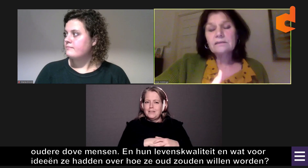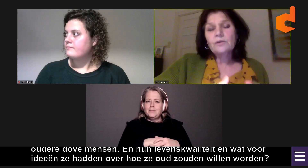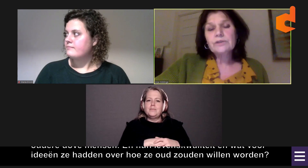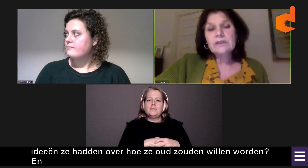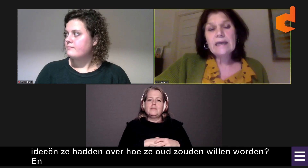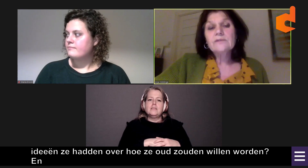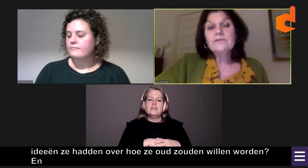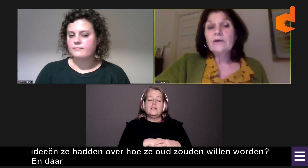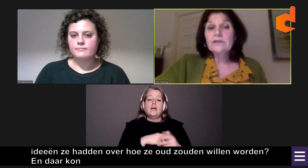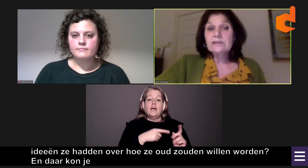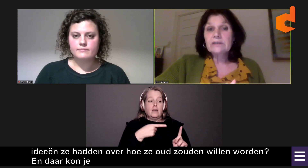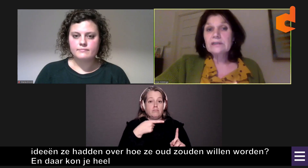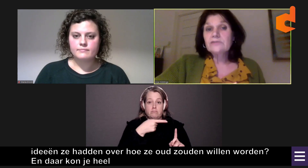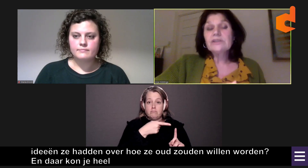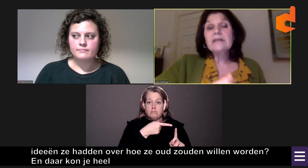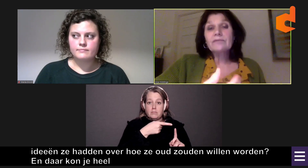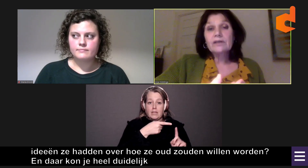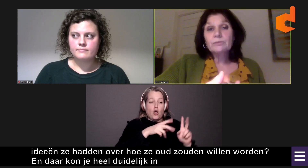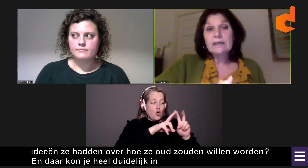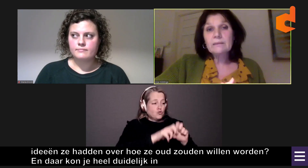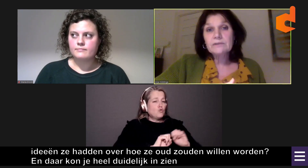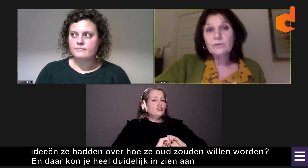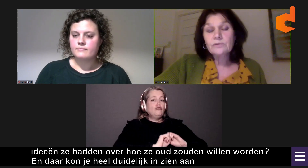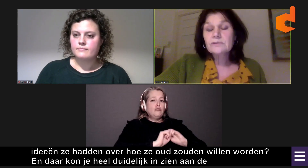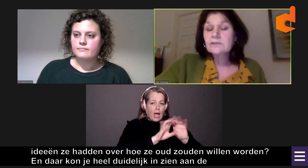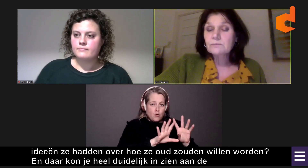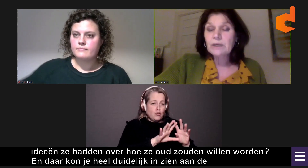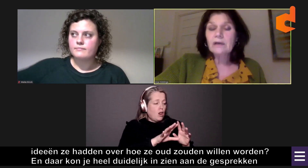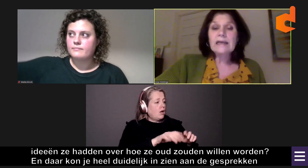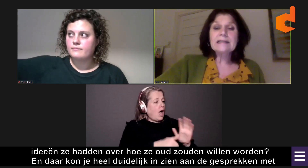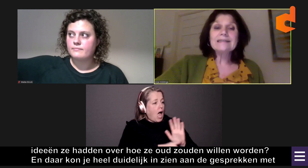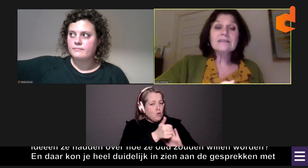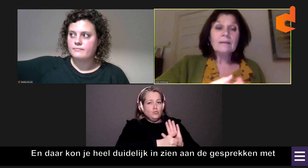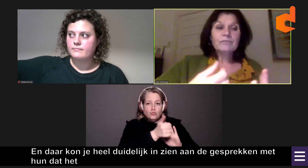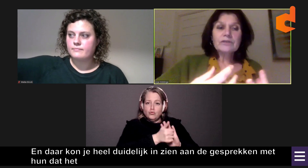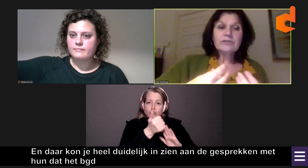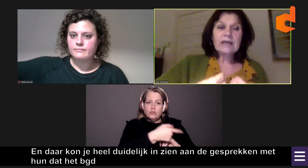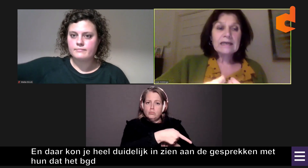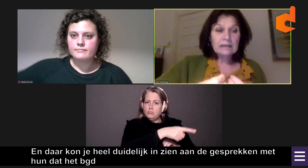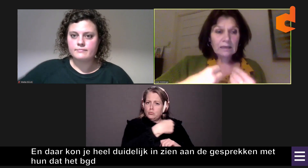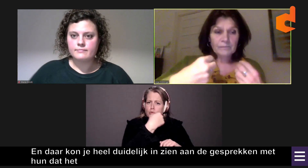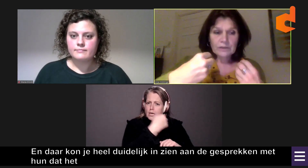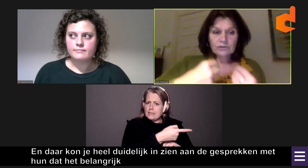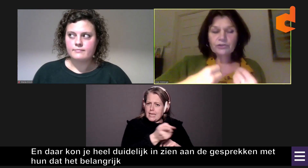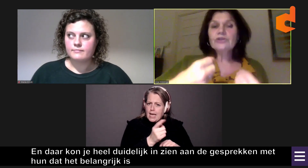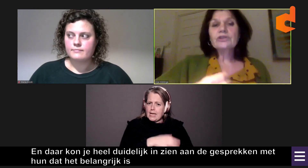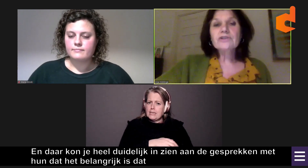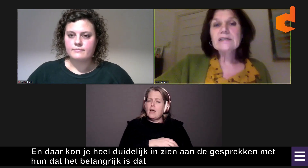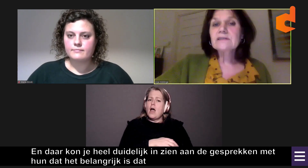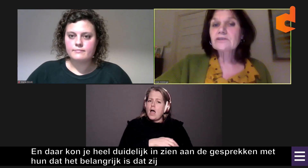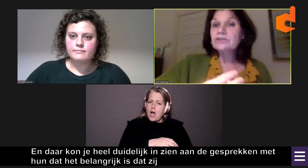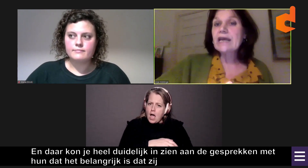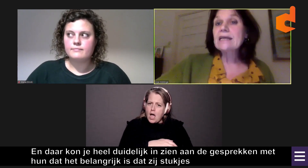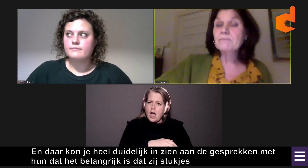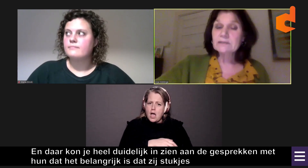kon je heel duidelijk in zien aan de gesprekken met hun. Dat het belangrijk is dat zij stukjes